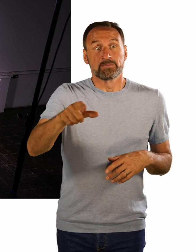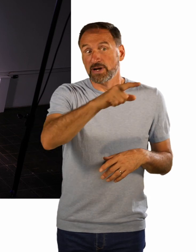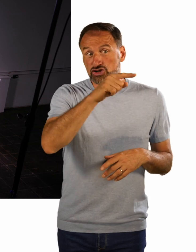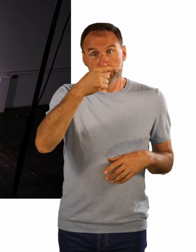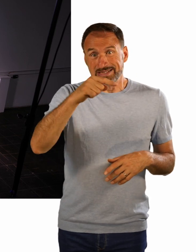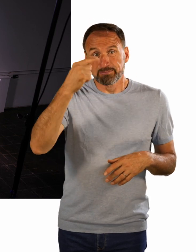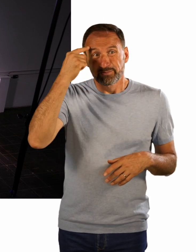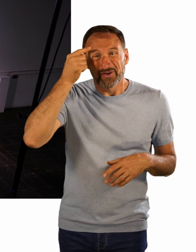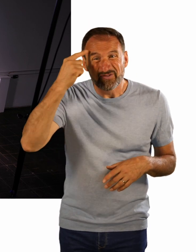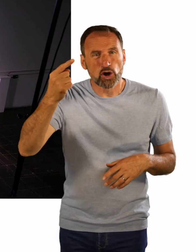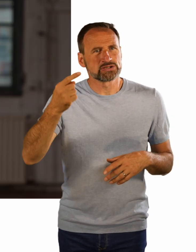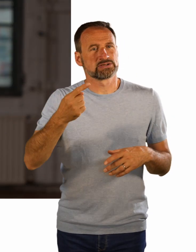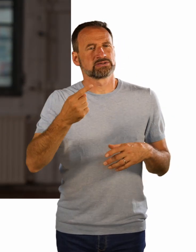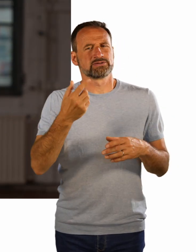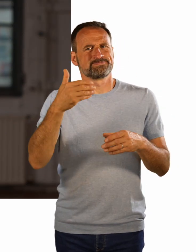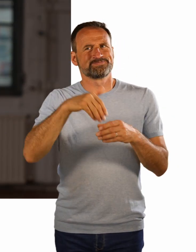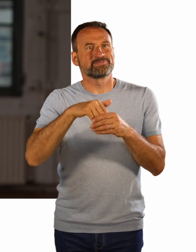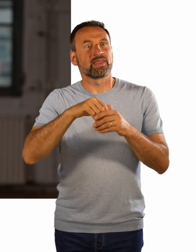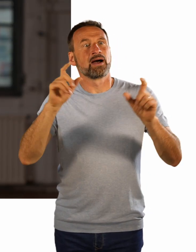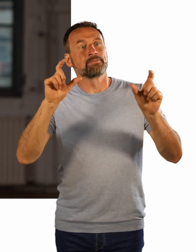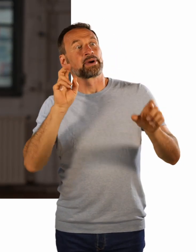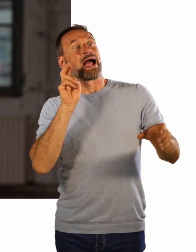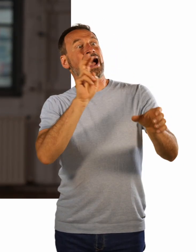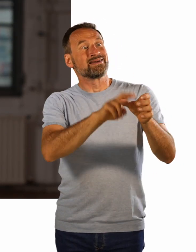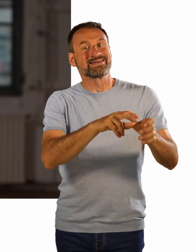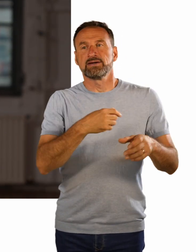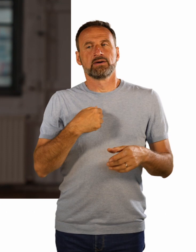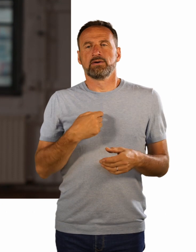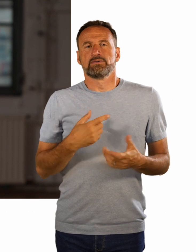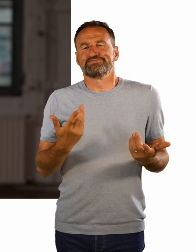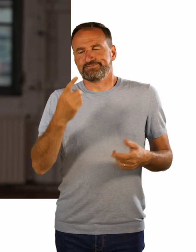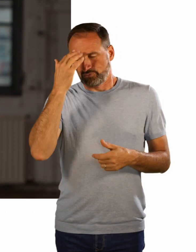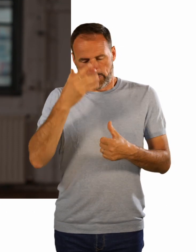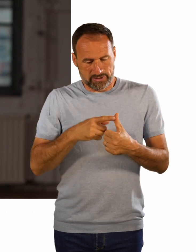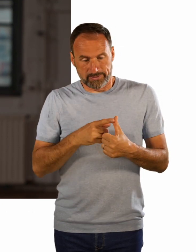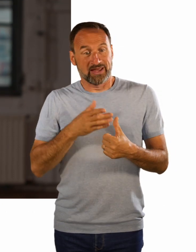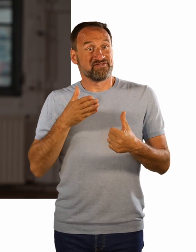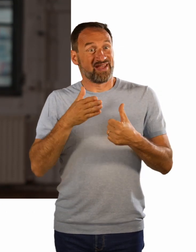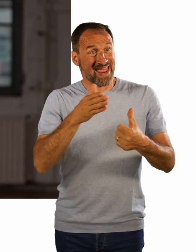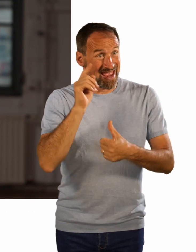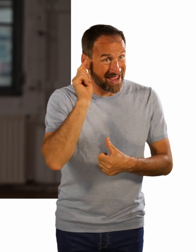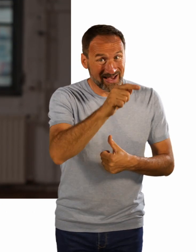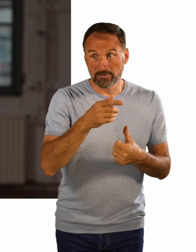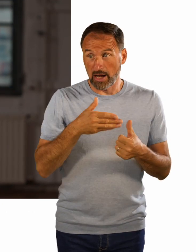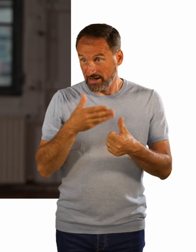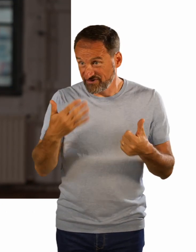so dieses, wie komme ich da hin? Ist der Weg allein schon barrierefrei? Komme ich da mit Busbahn etc. hin? Wie ist der Eingang?